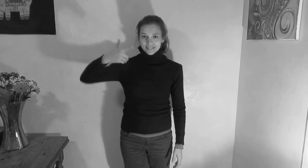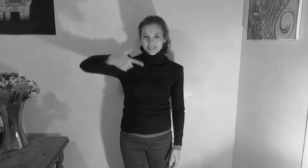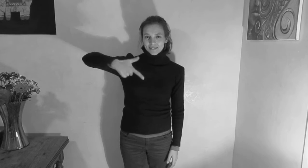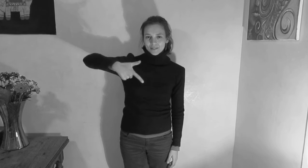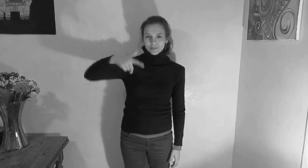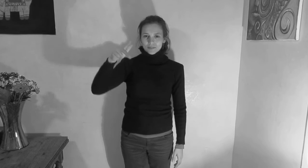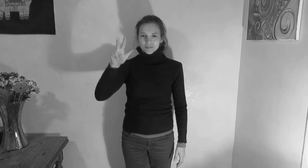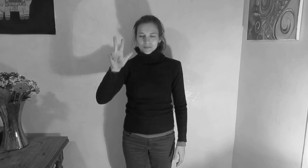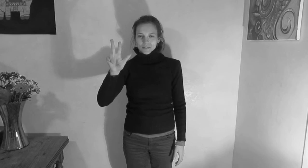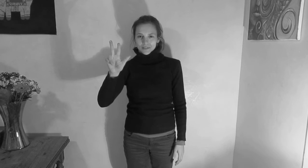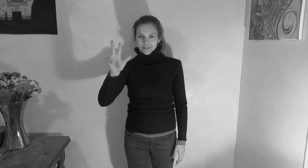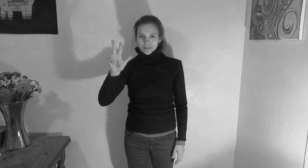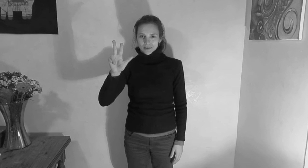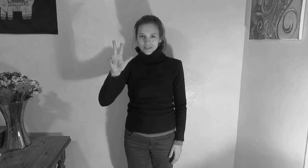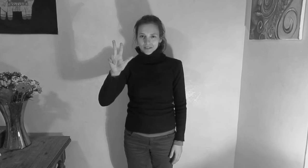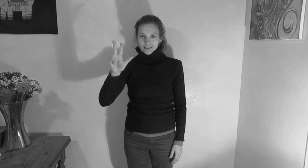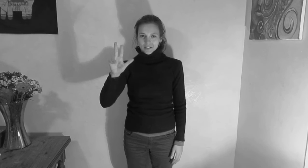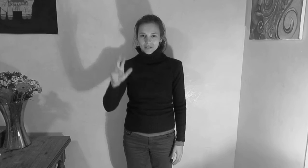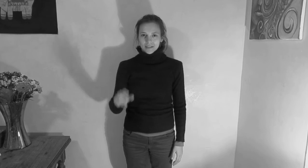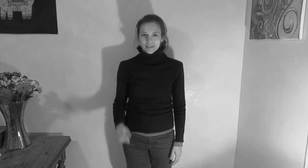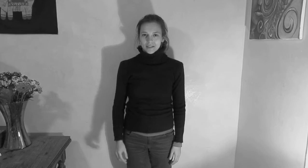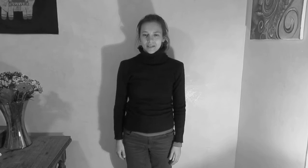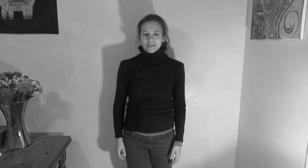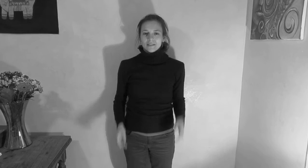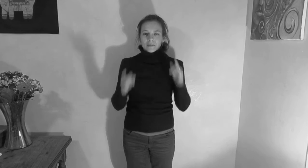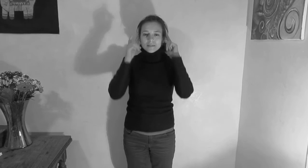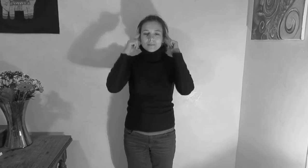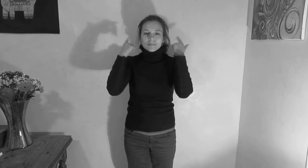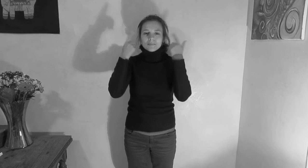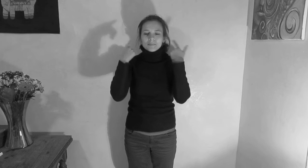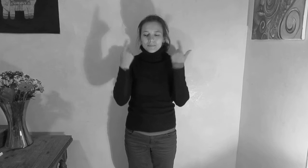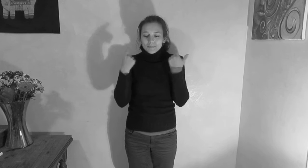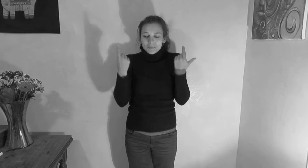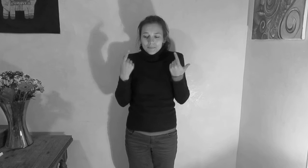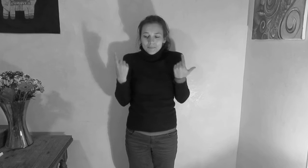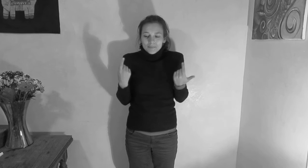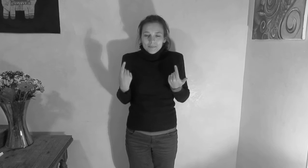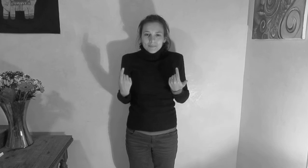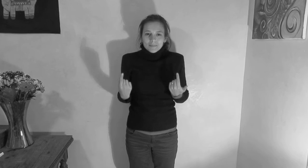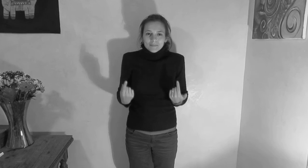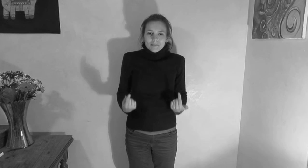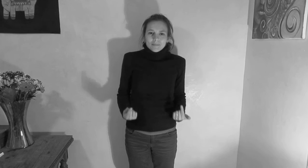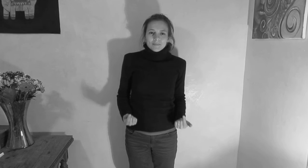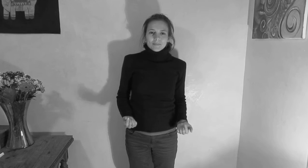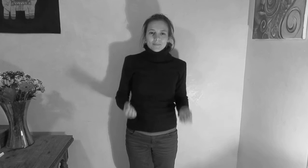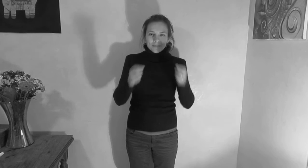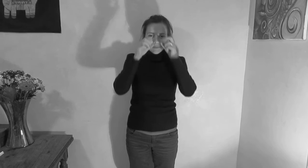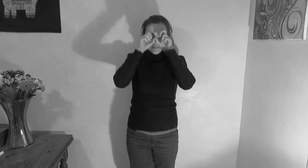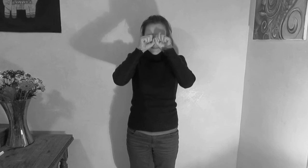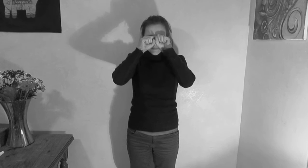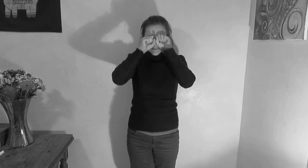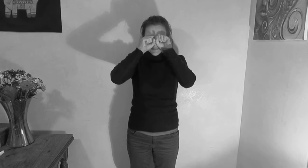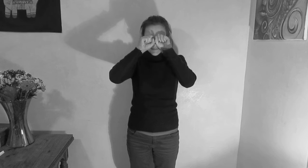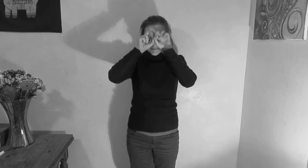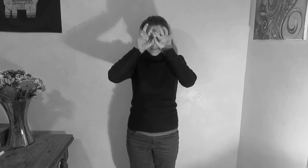4h23 Une toute petite fille Une très grande